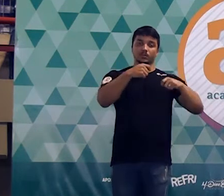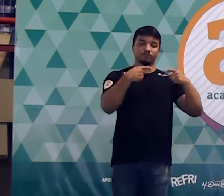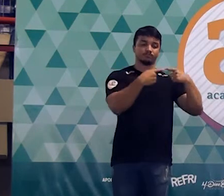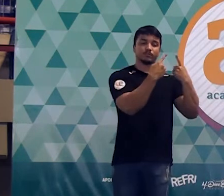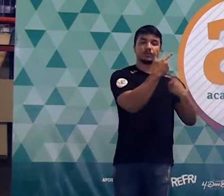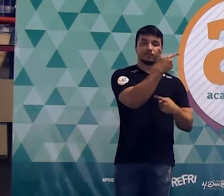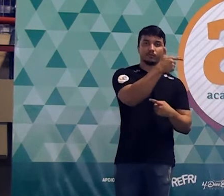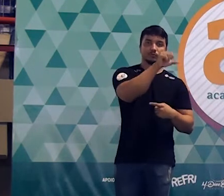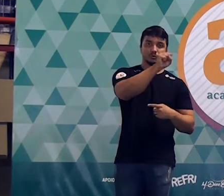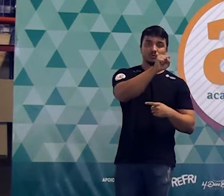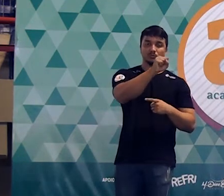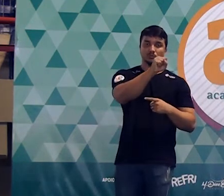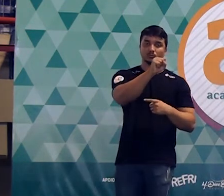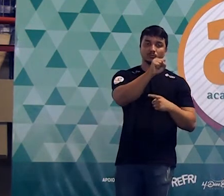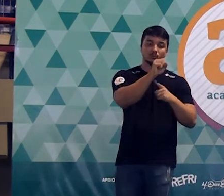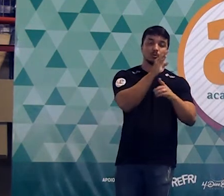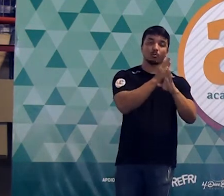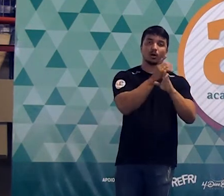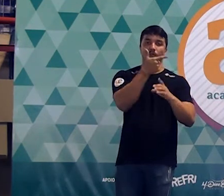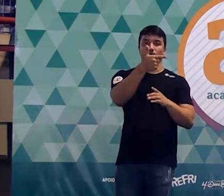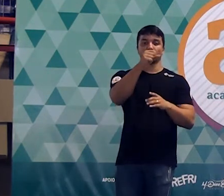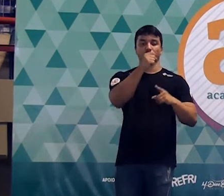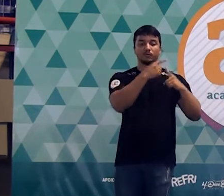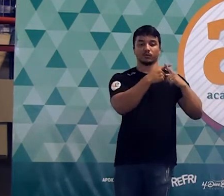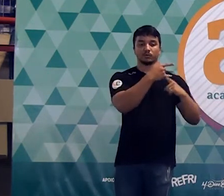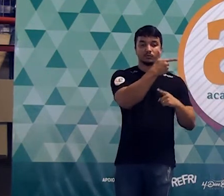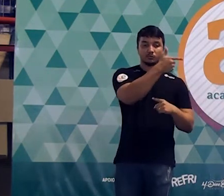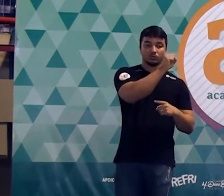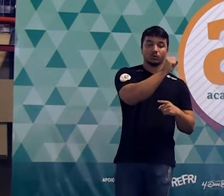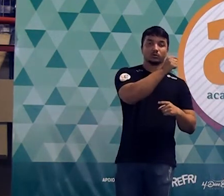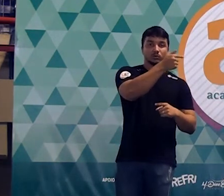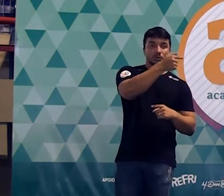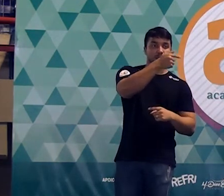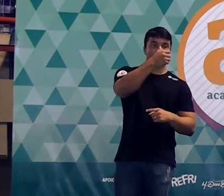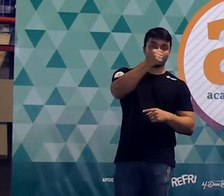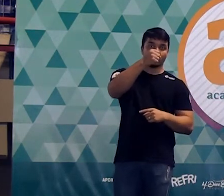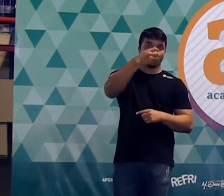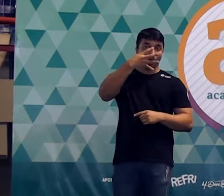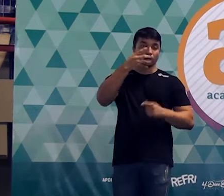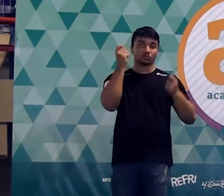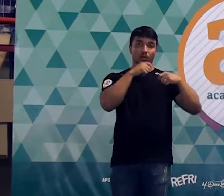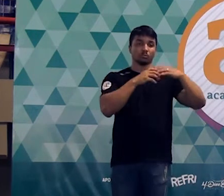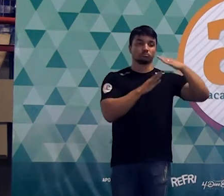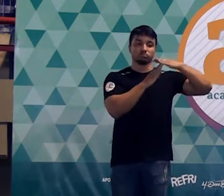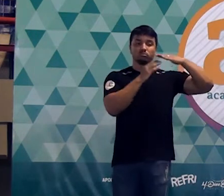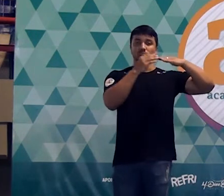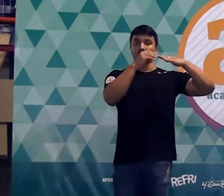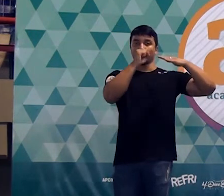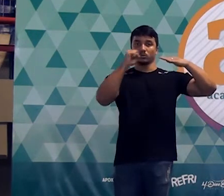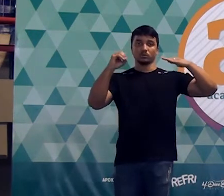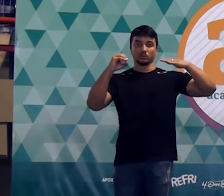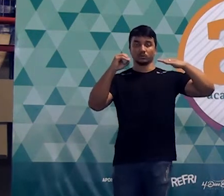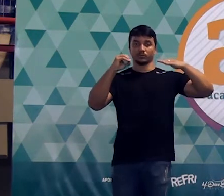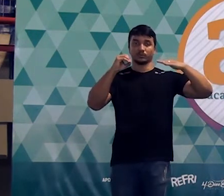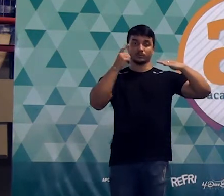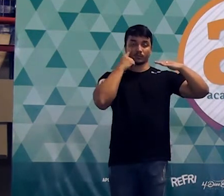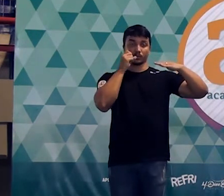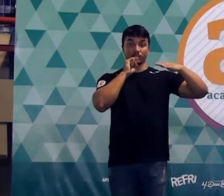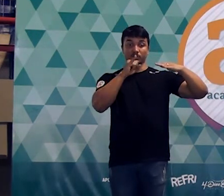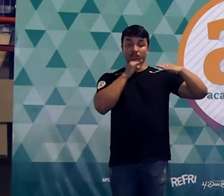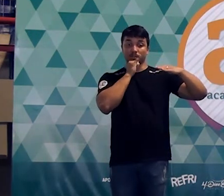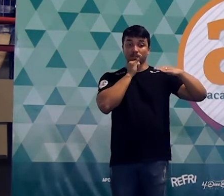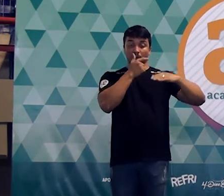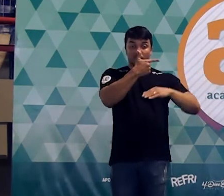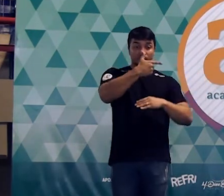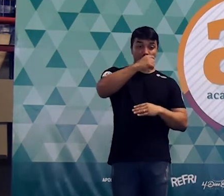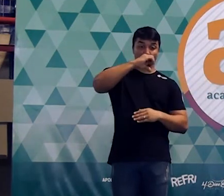sete, vinte e seis, dá certo. Mas eu quero o maior valor possível, vinte e oito. E por não pode ser vinte e nove? Porque se você fizer vinte e nove ao quadrado dá oitocentos e quarenta